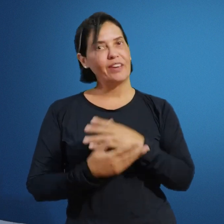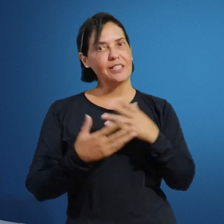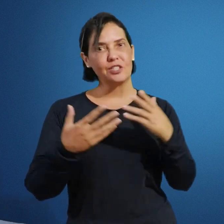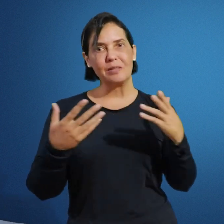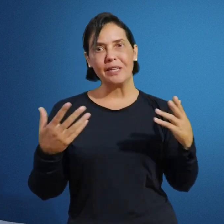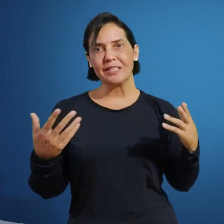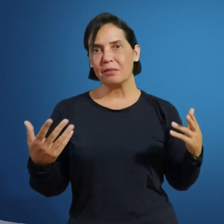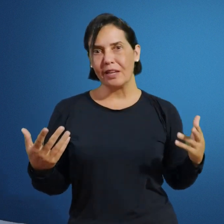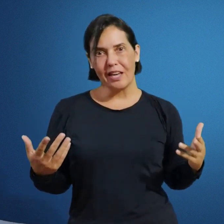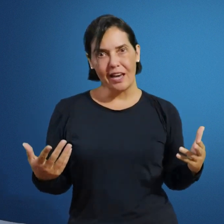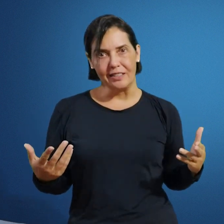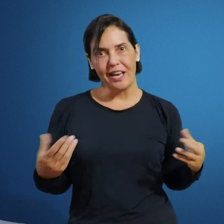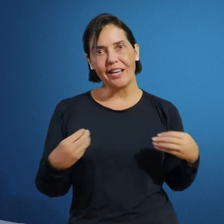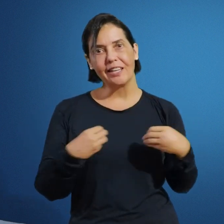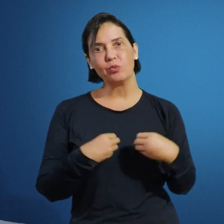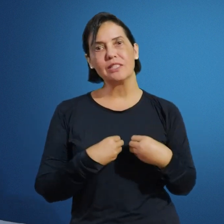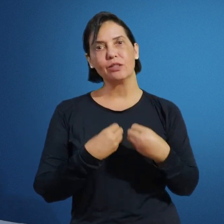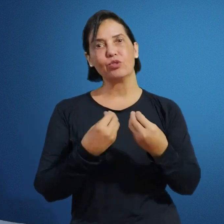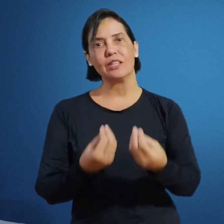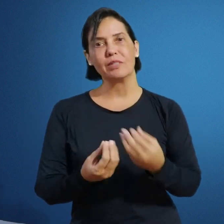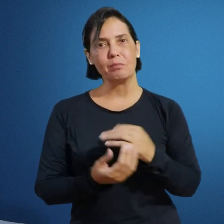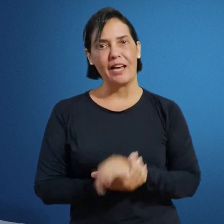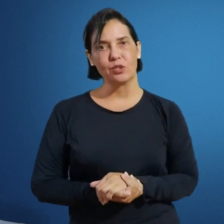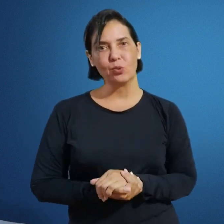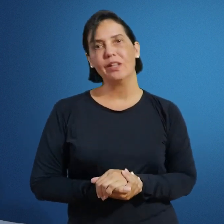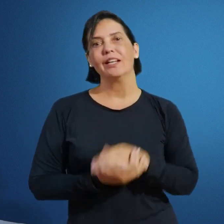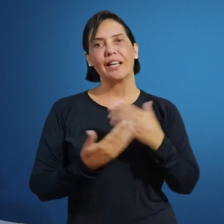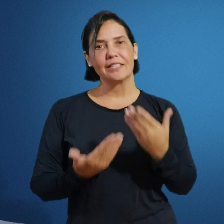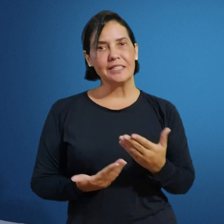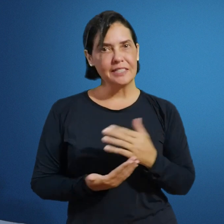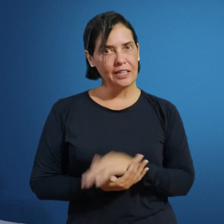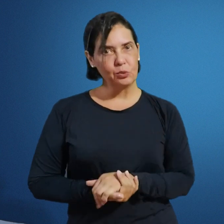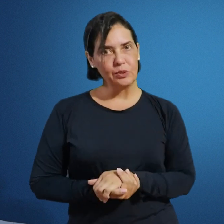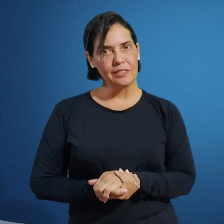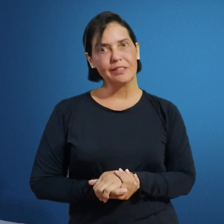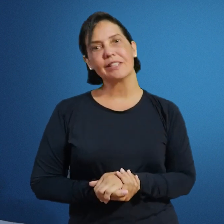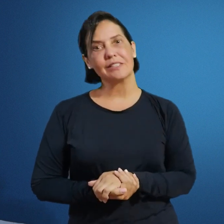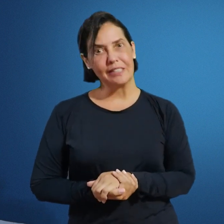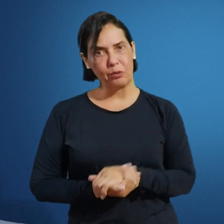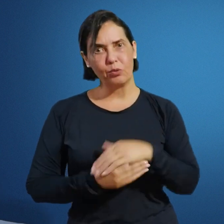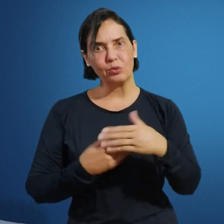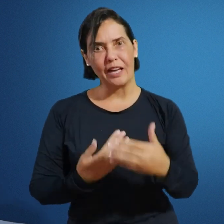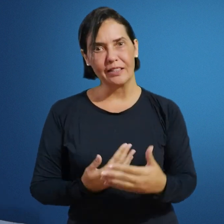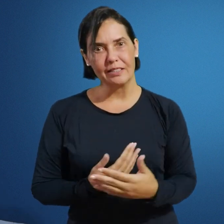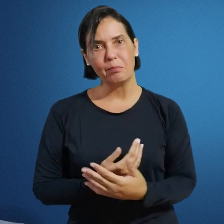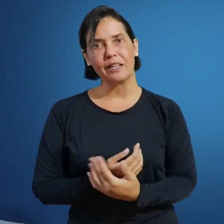diversas disciplinas também na área, além do ensino de Libras básico nas licenciaturas que estão voltadas para